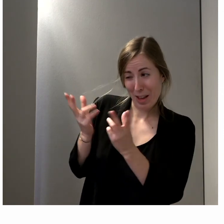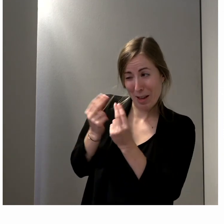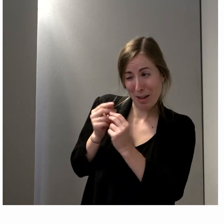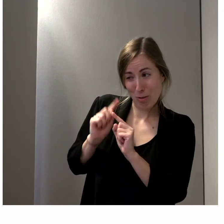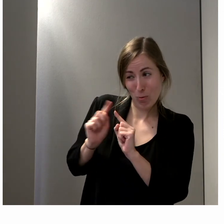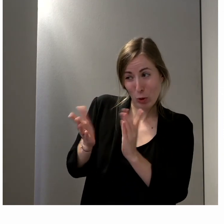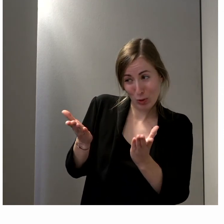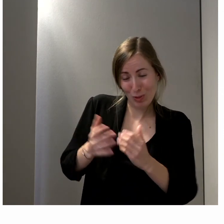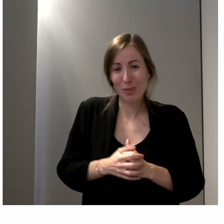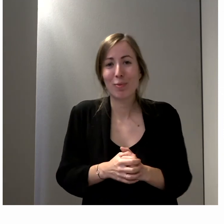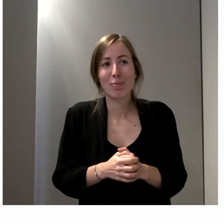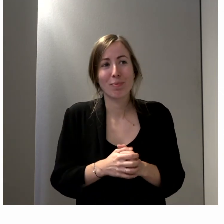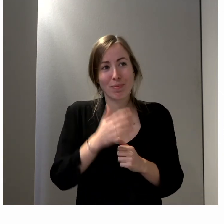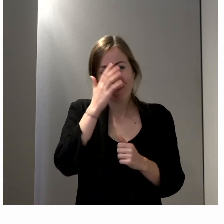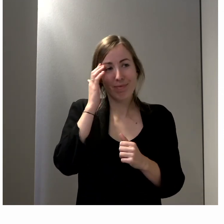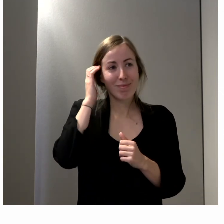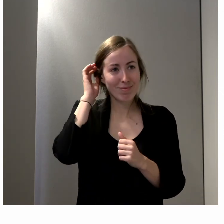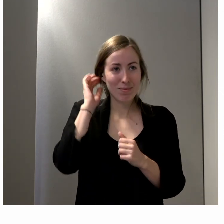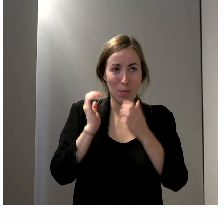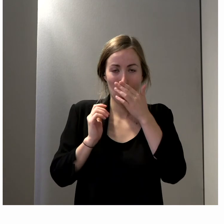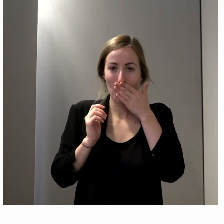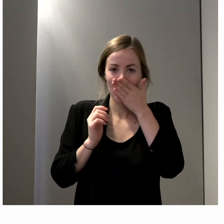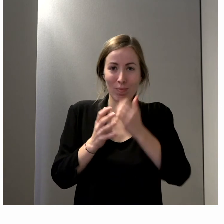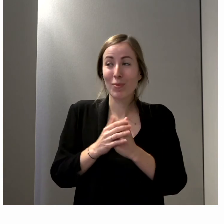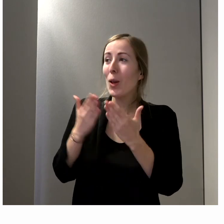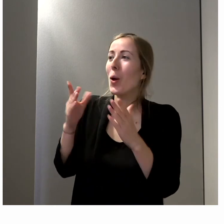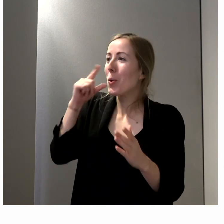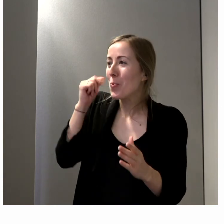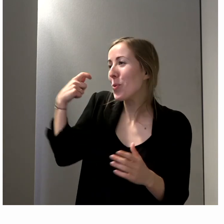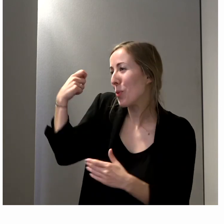? Merci. J'espère, monsieur le président.